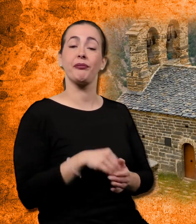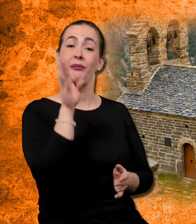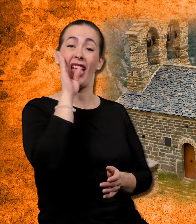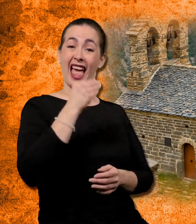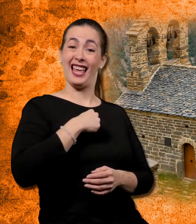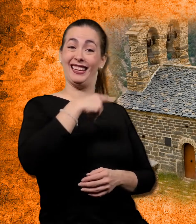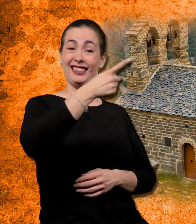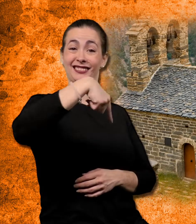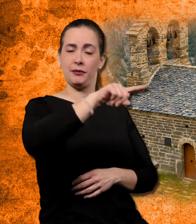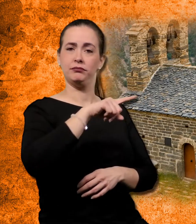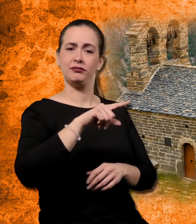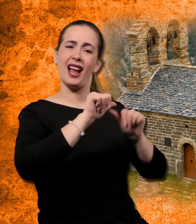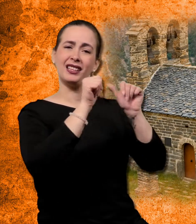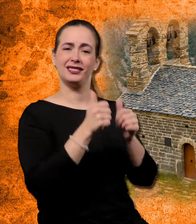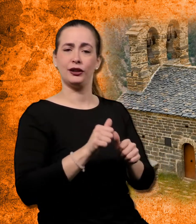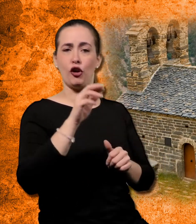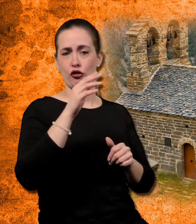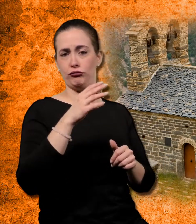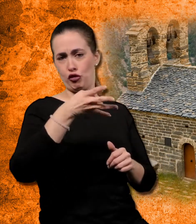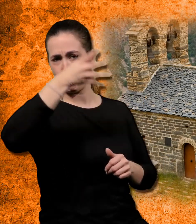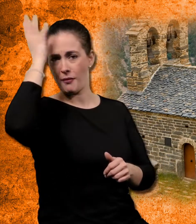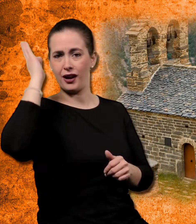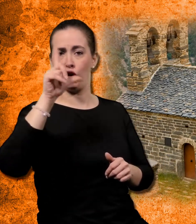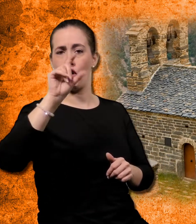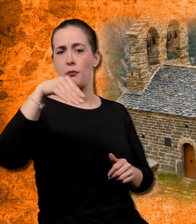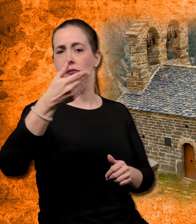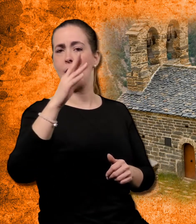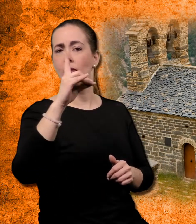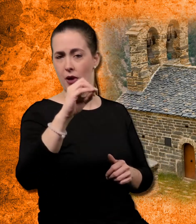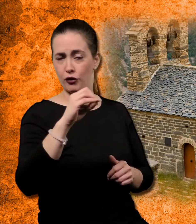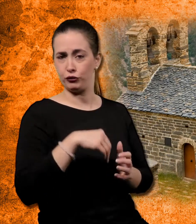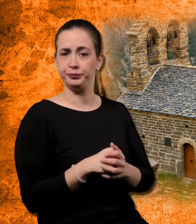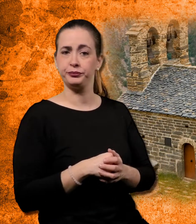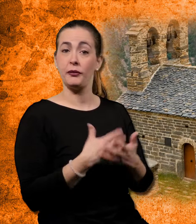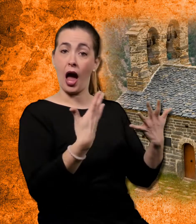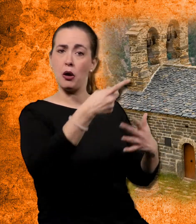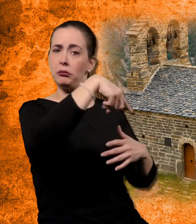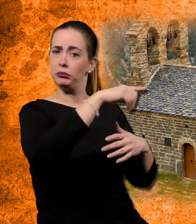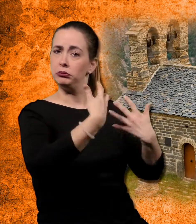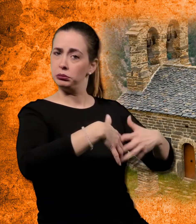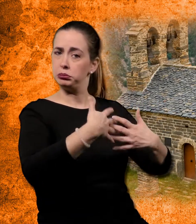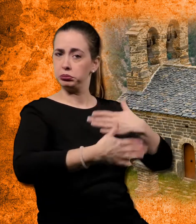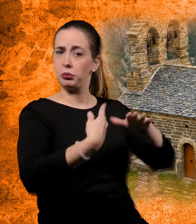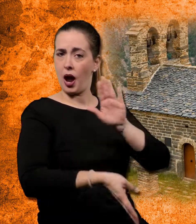D'estil romànic llumbar, les esglésies de la vall de Boí són temples funcionals i senzills d'una a tres naus,